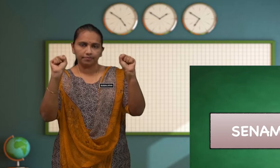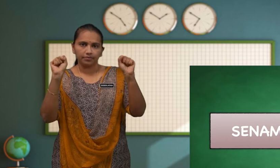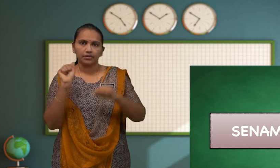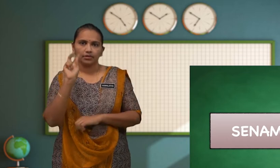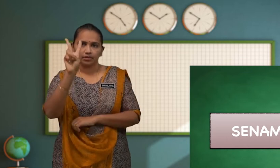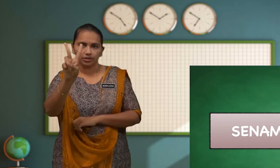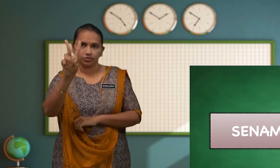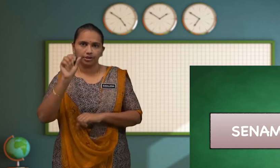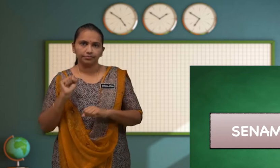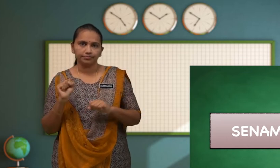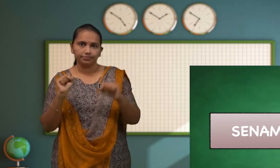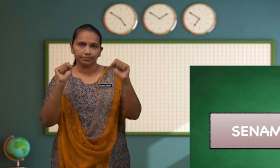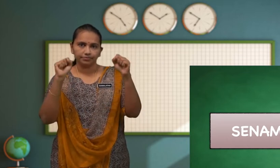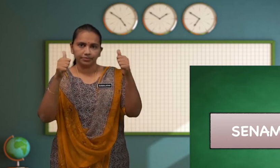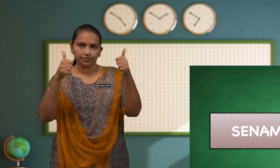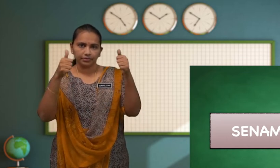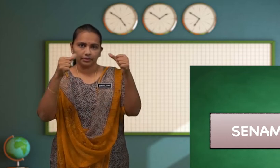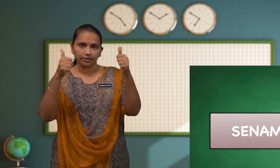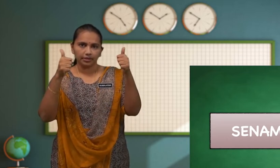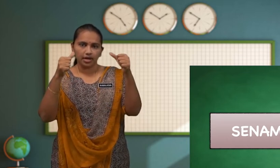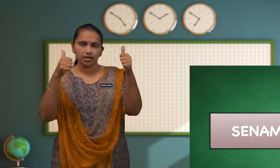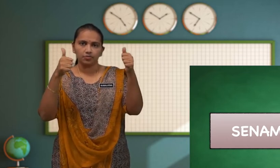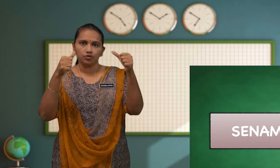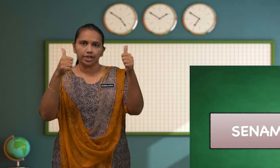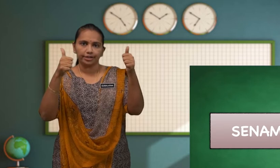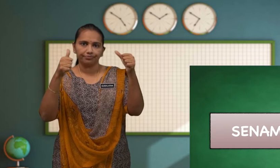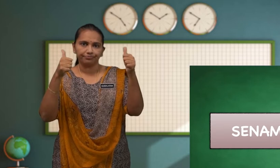Kedua Gerak ibu jari